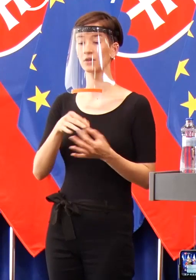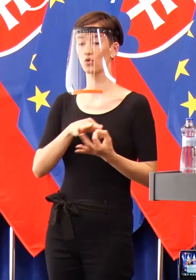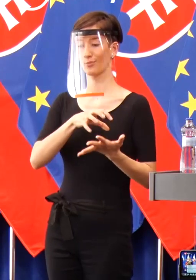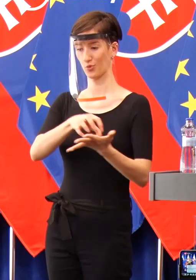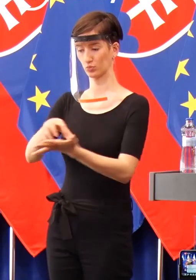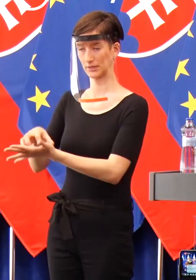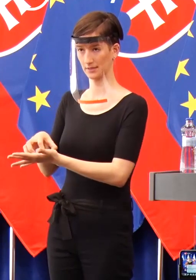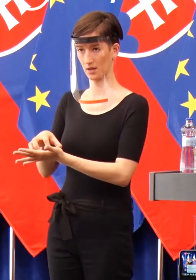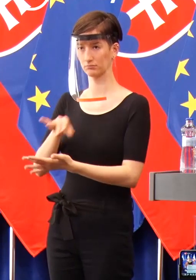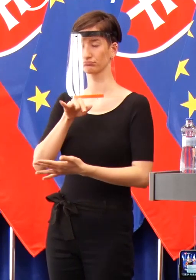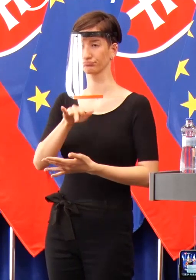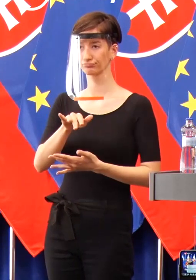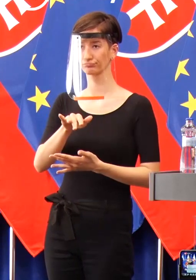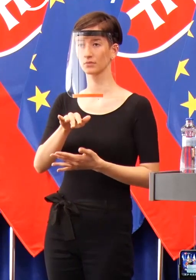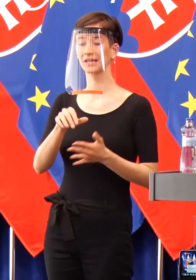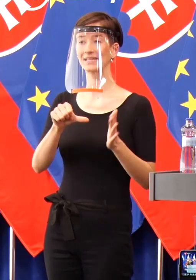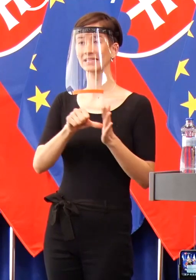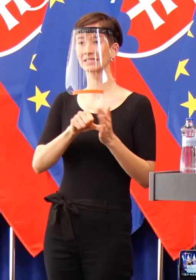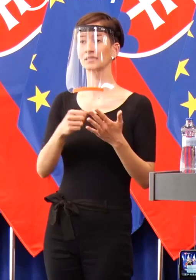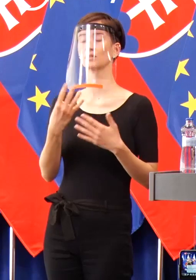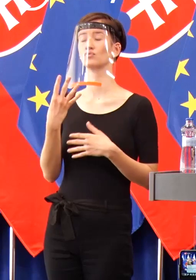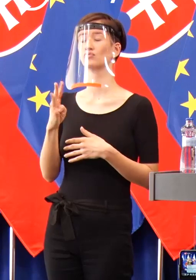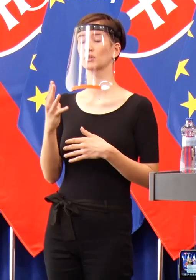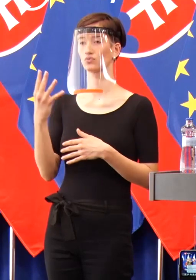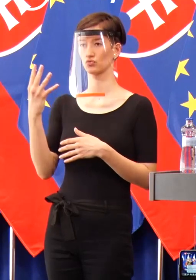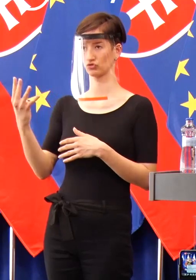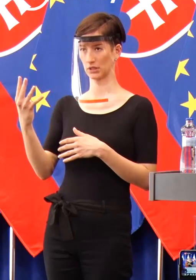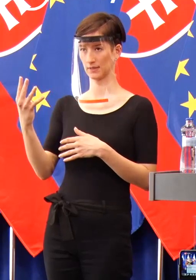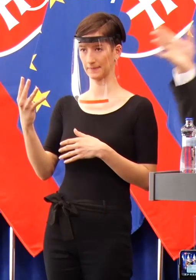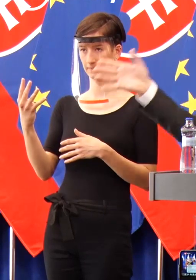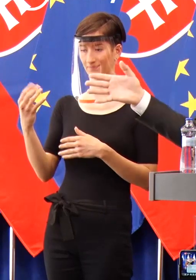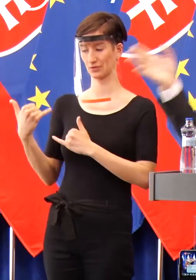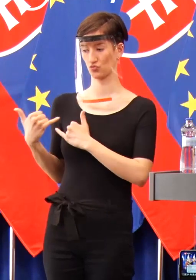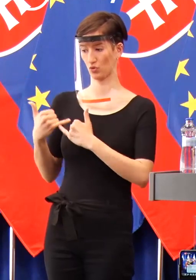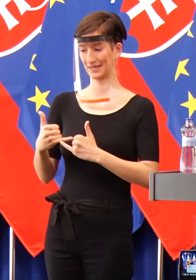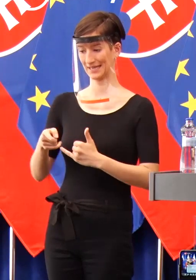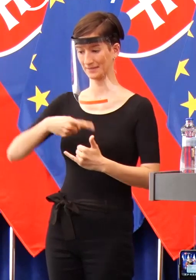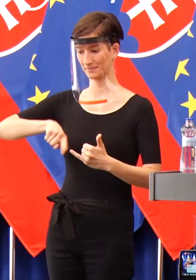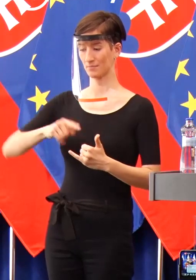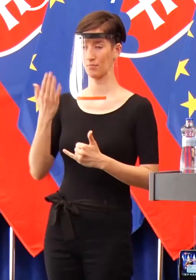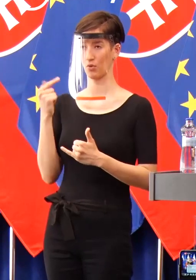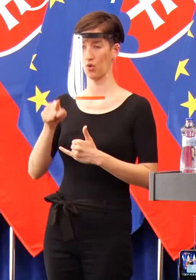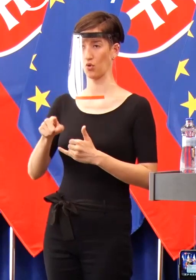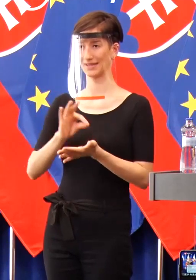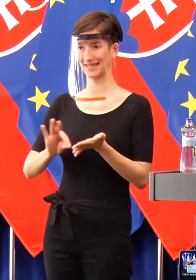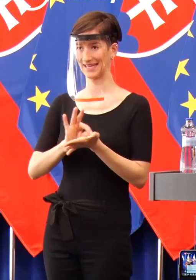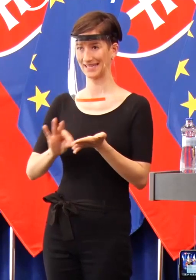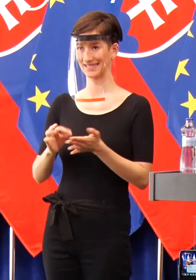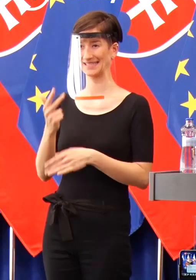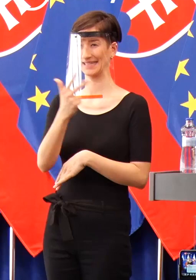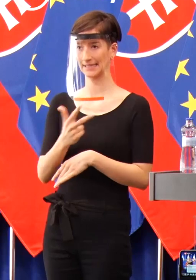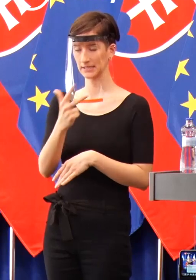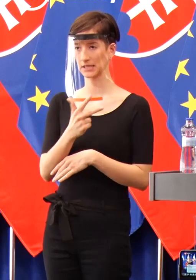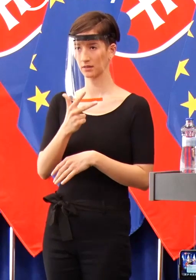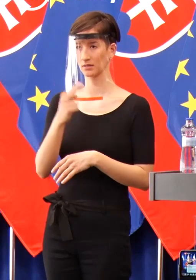za 5 dní boli schopní prekontrolovať 30. to sú tri percentázov všetkých. A v tých 30-tých sme dokázali